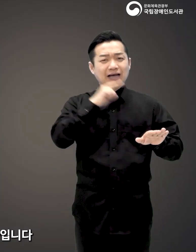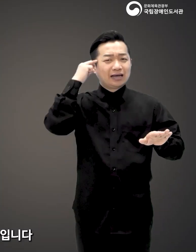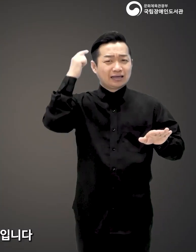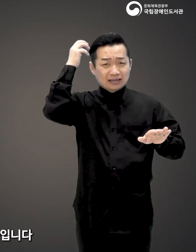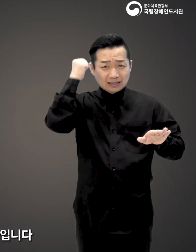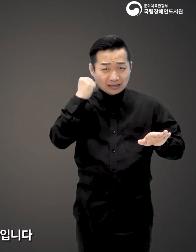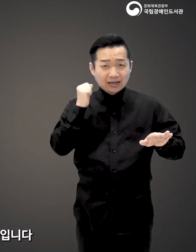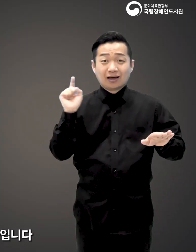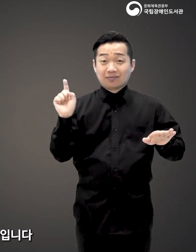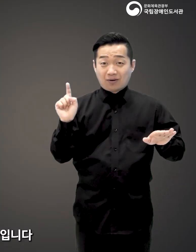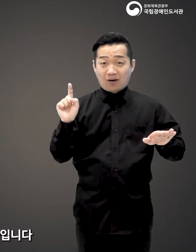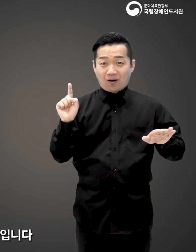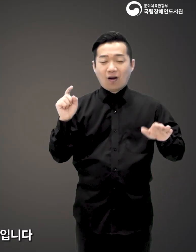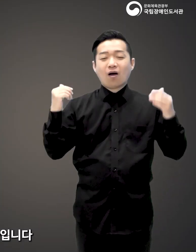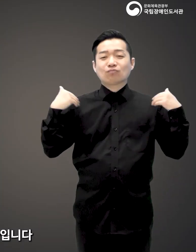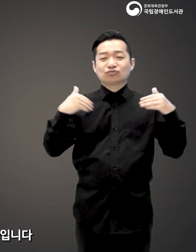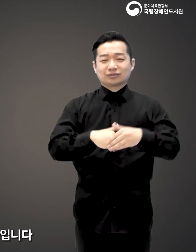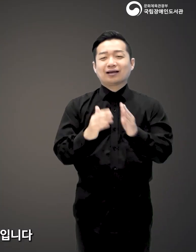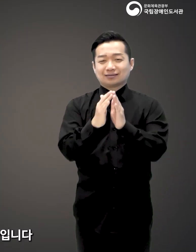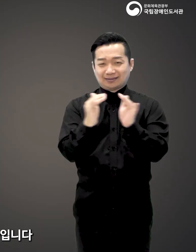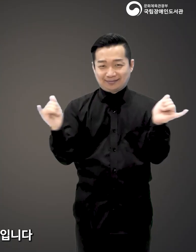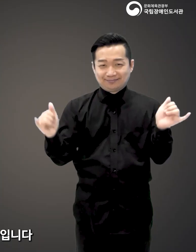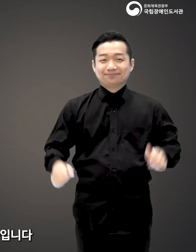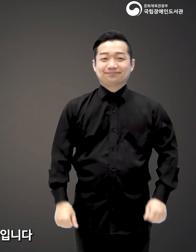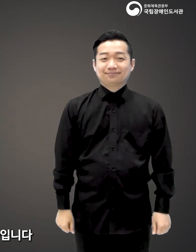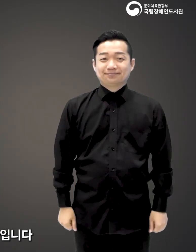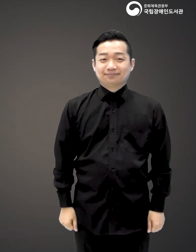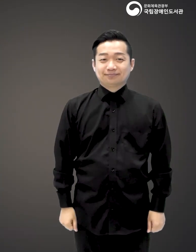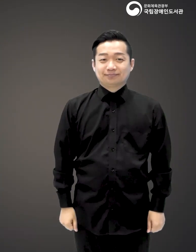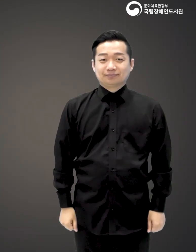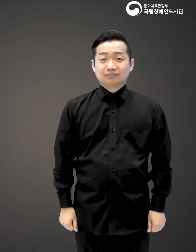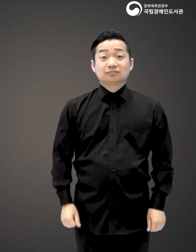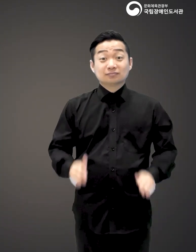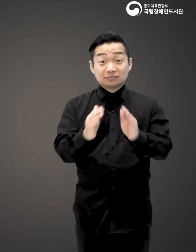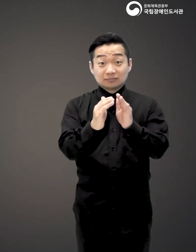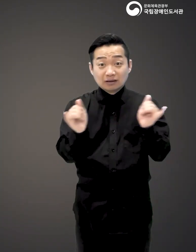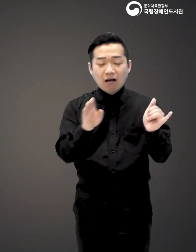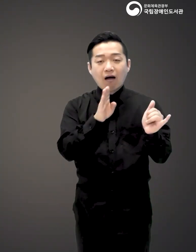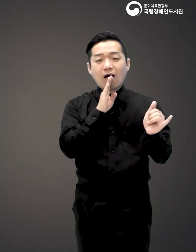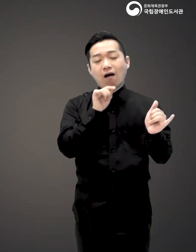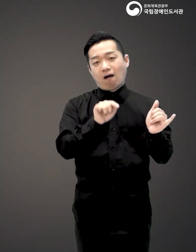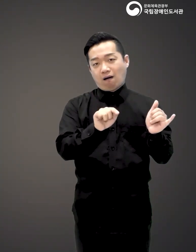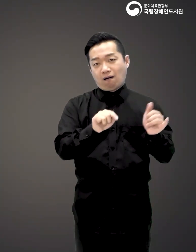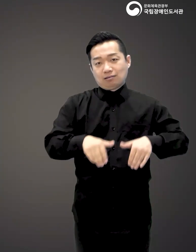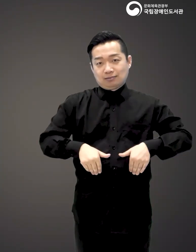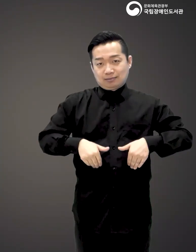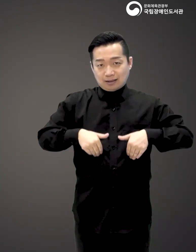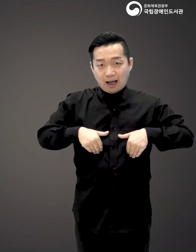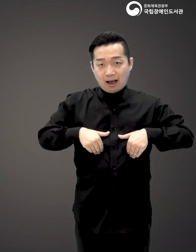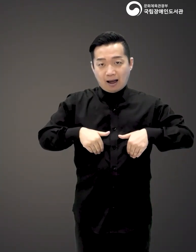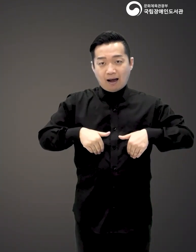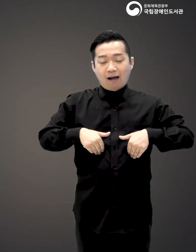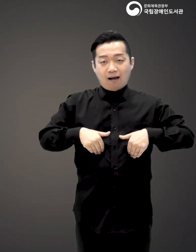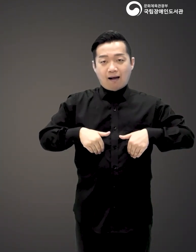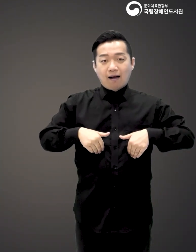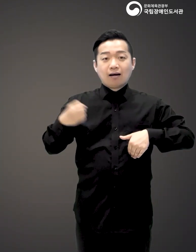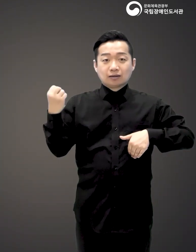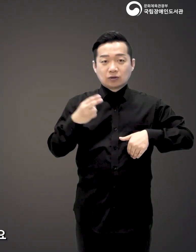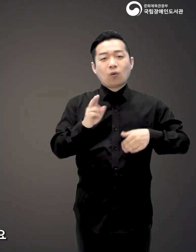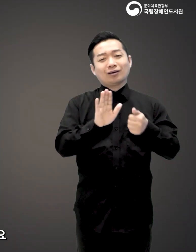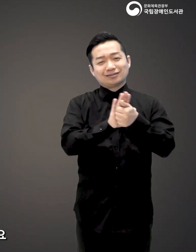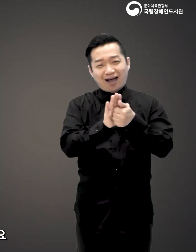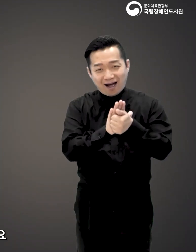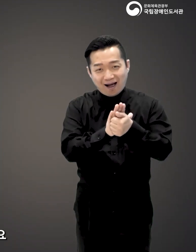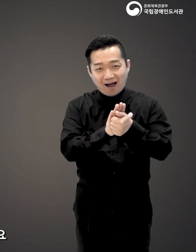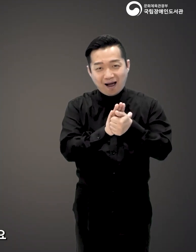지금 가장 기억에 남는 것은 부탄 사람들입니다. 부탄 사람들은 굉장히 따뜻한 마음을 갖고 있고